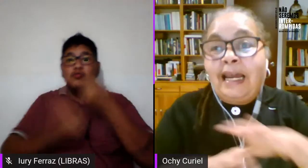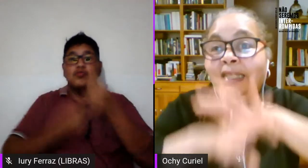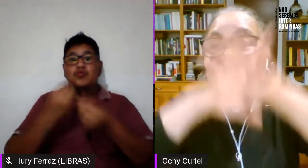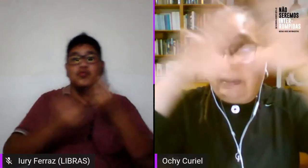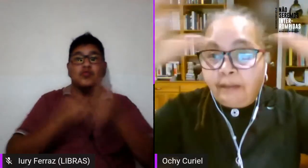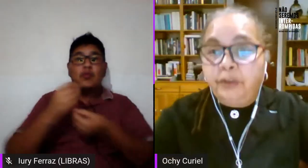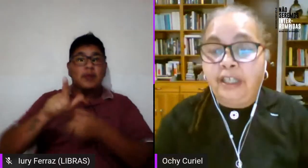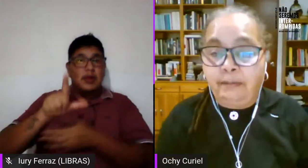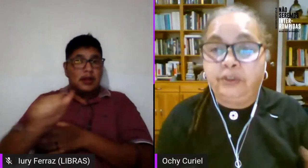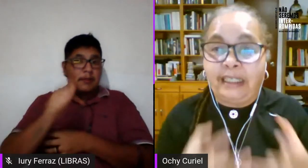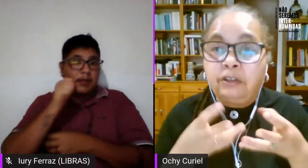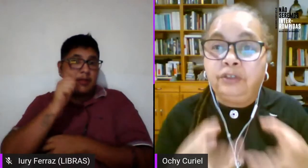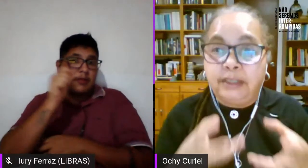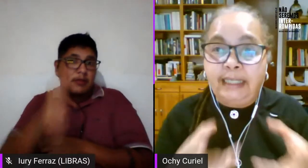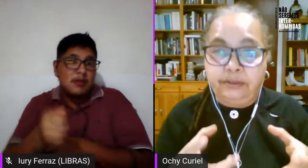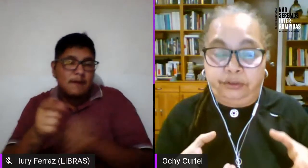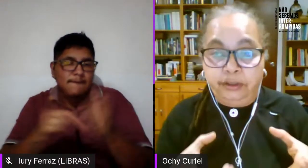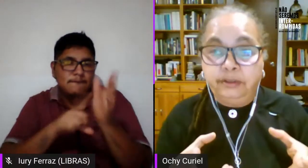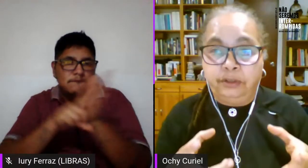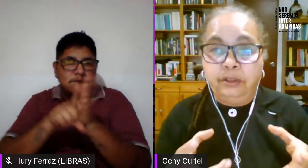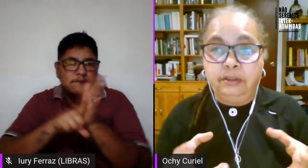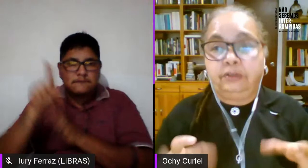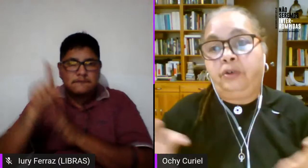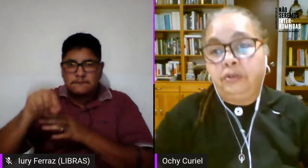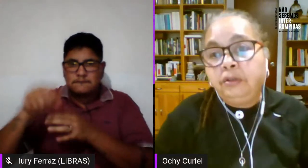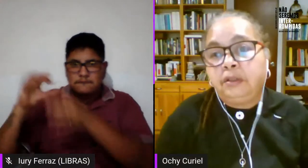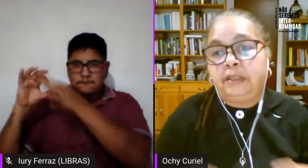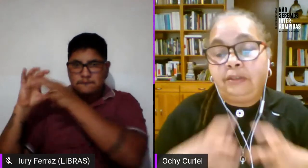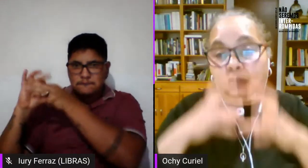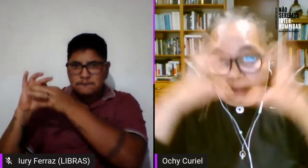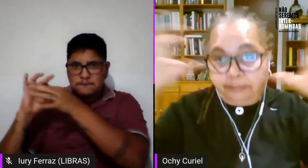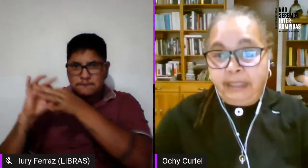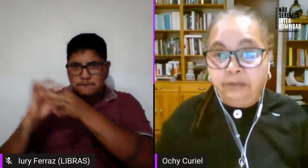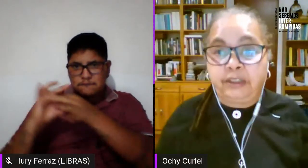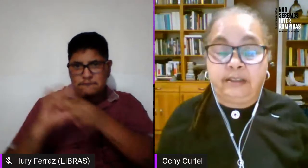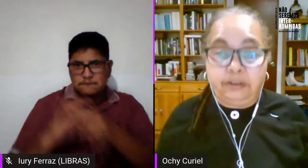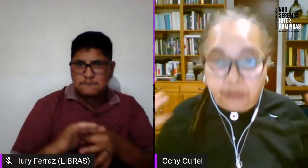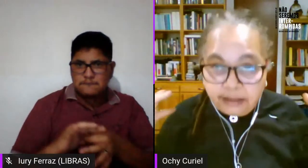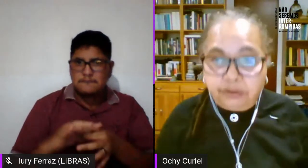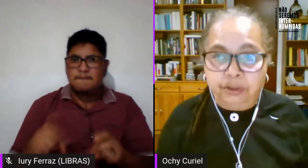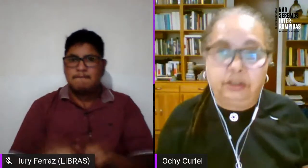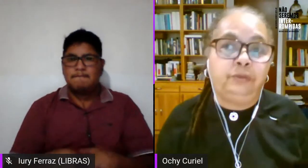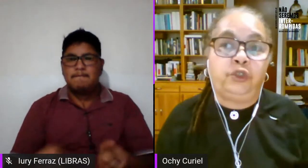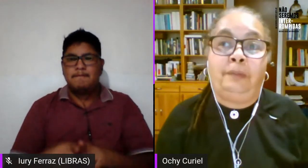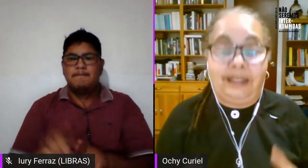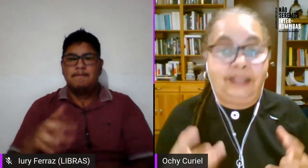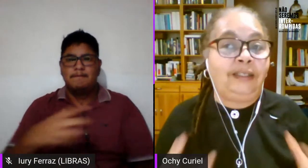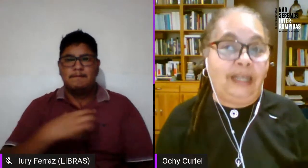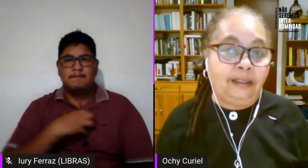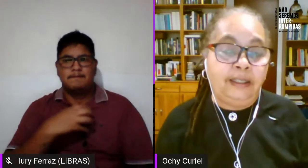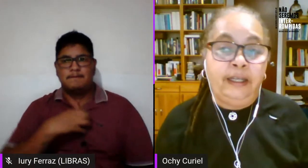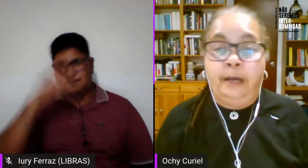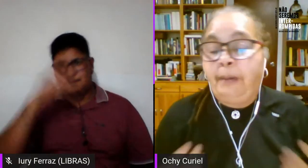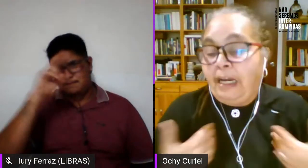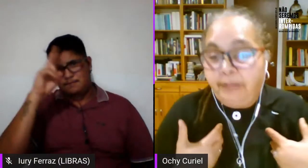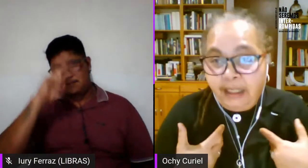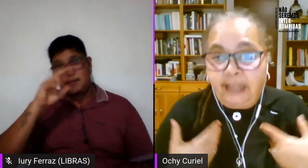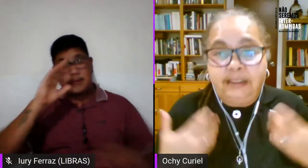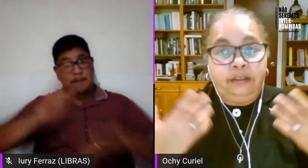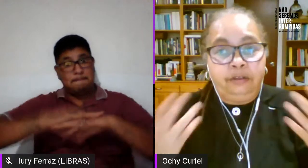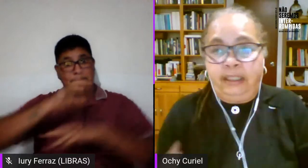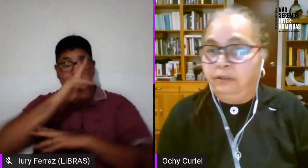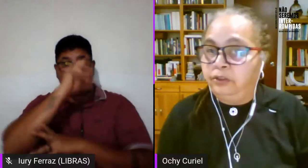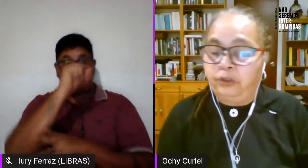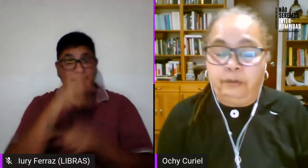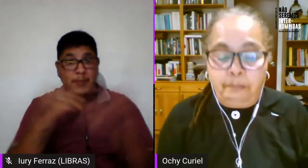analizábamos digamos el contexto ¿no? con dándole también un sentido histórico mucho más radical para